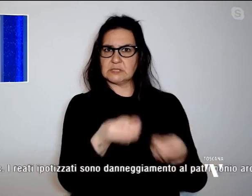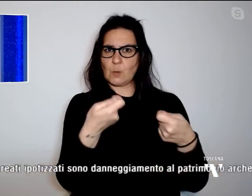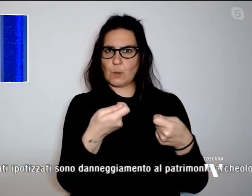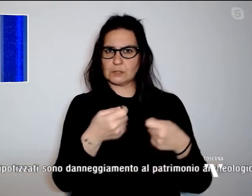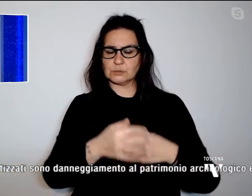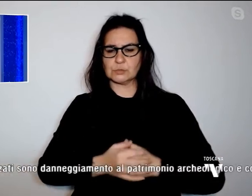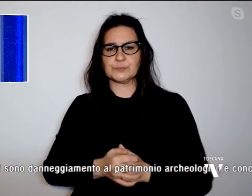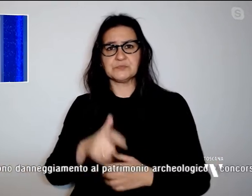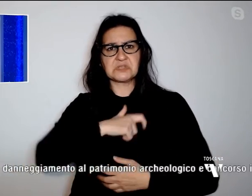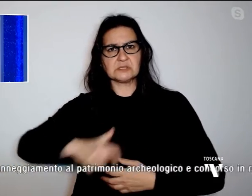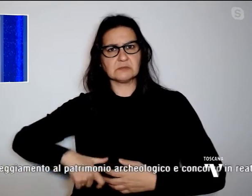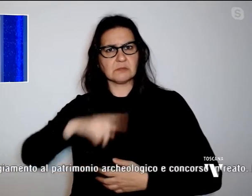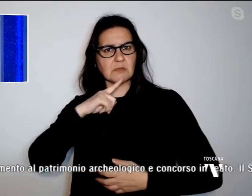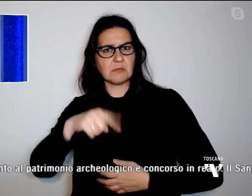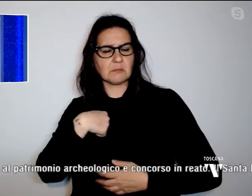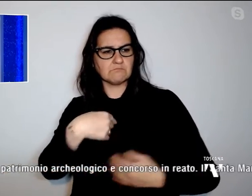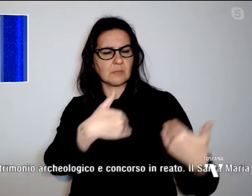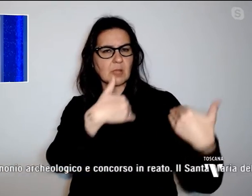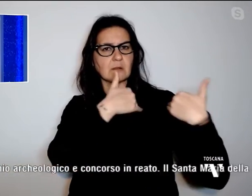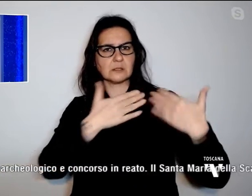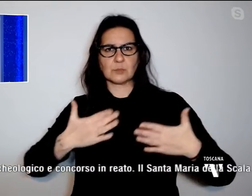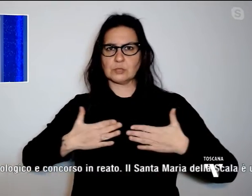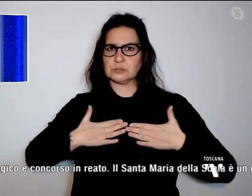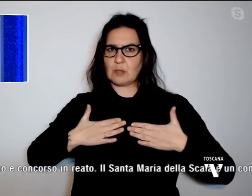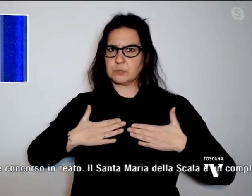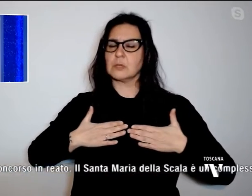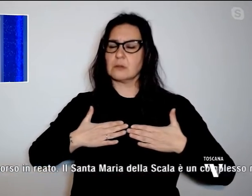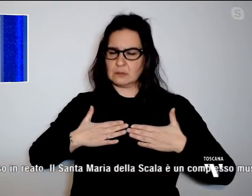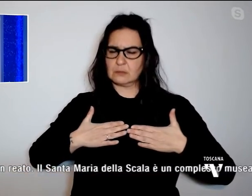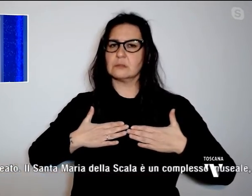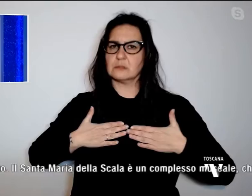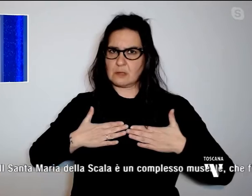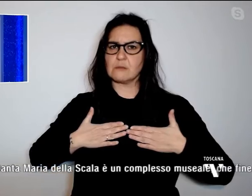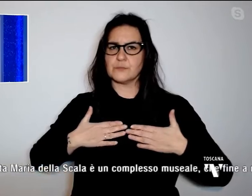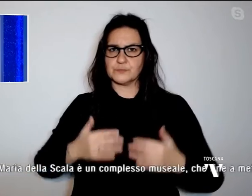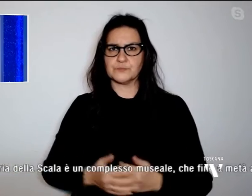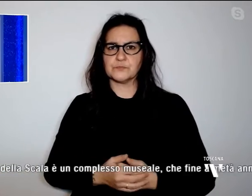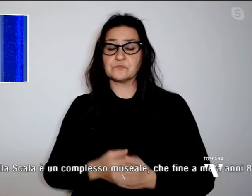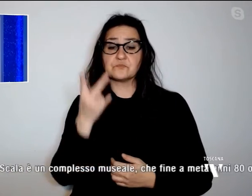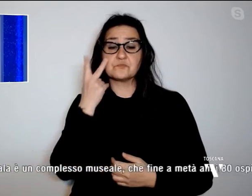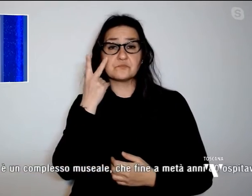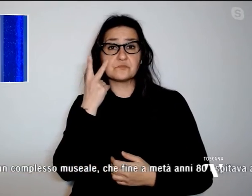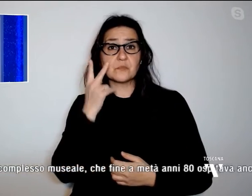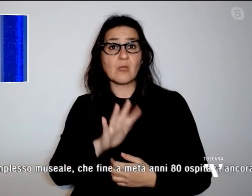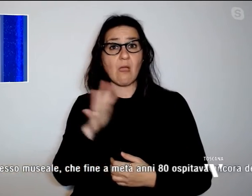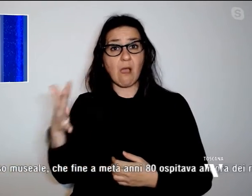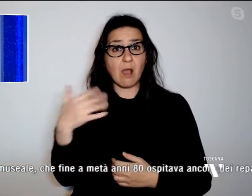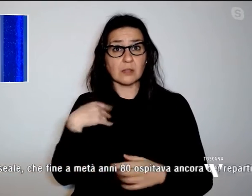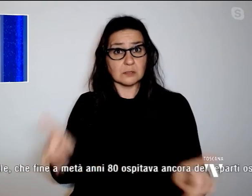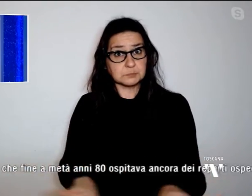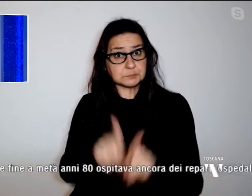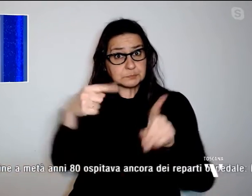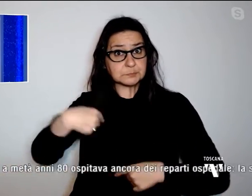responsabilità, ha affermato il primo cittadino. Vediamo se altri faranno lo stesso.